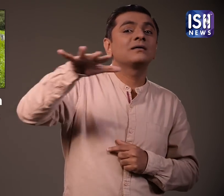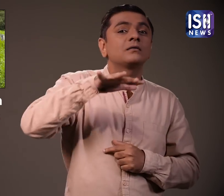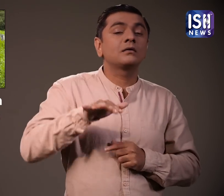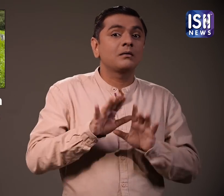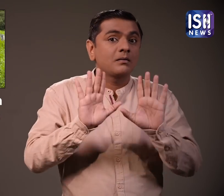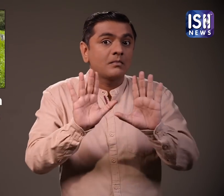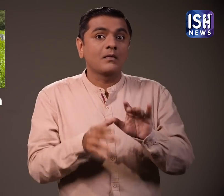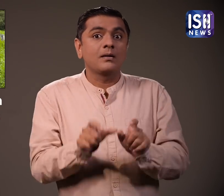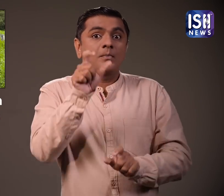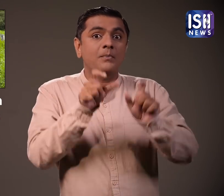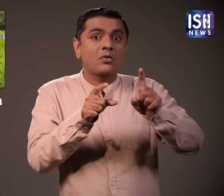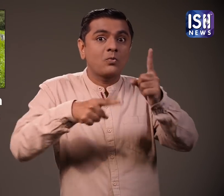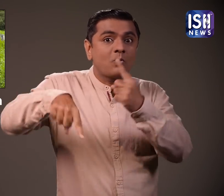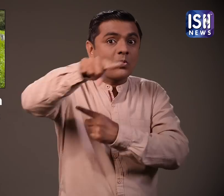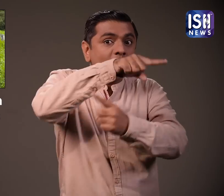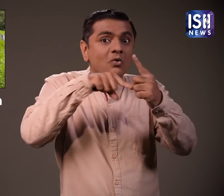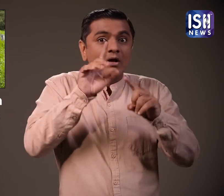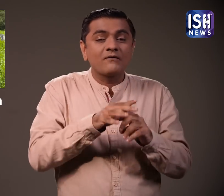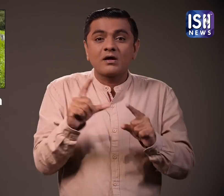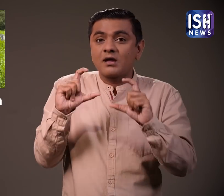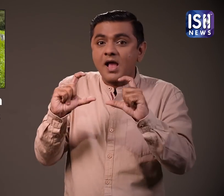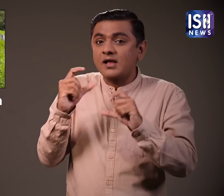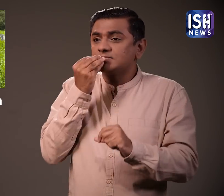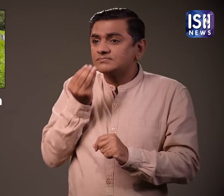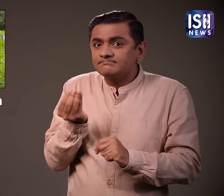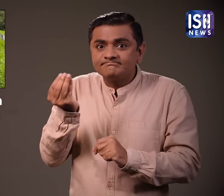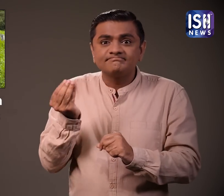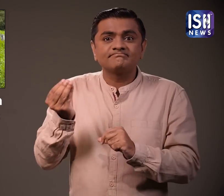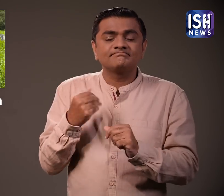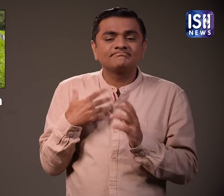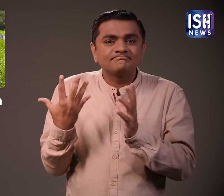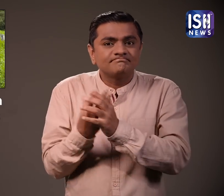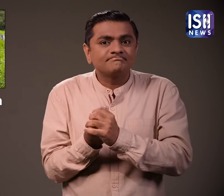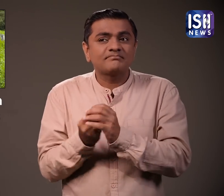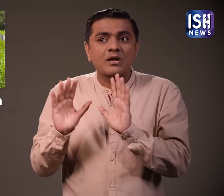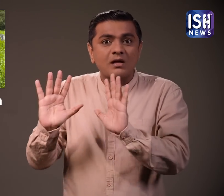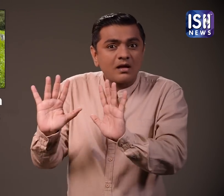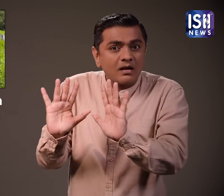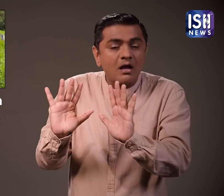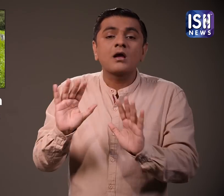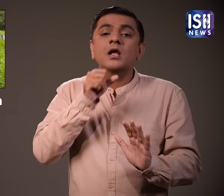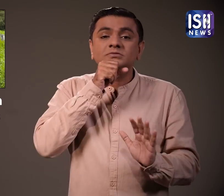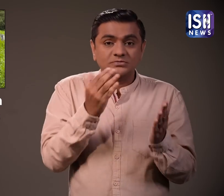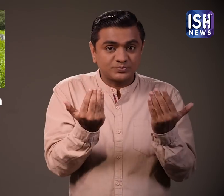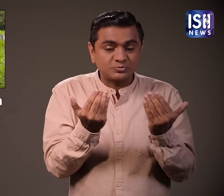हाला कि उचित देखभाल के साथ पालतू हाती लगभग अस्ती वर्षों तक जीवित रहते हैं